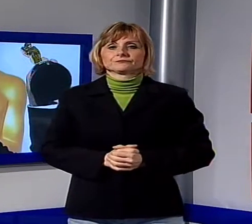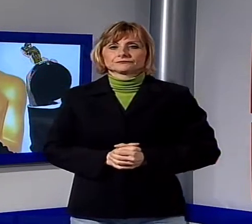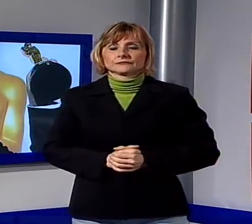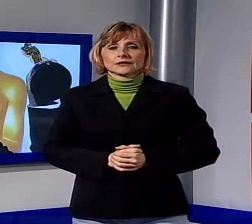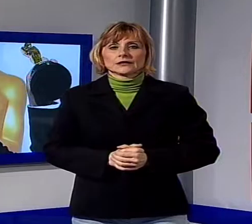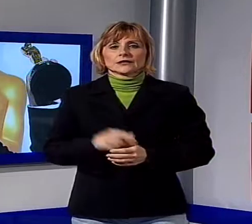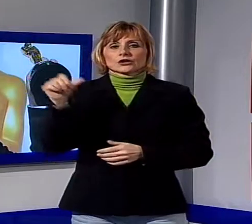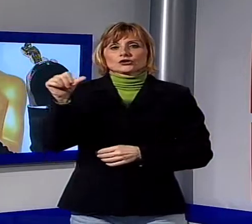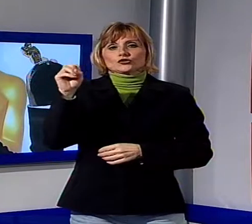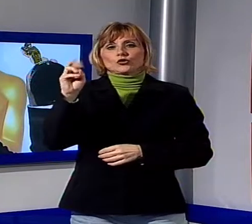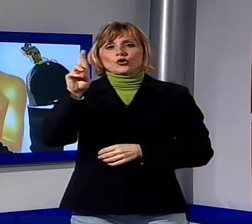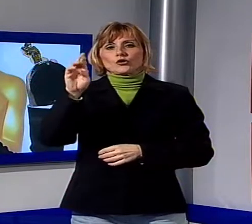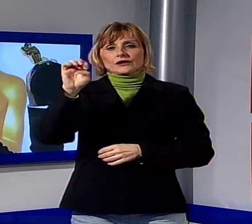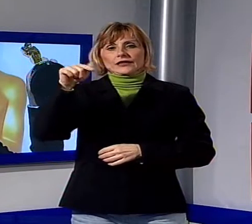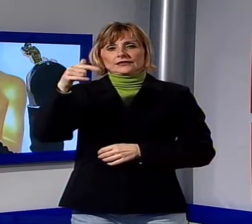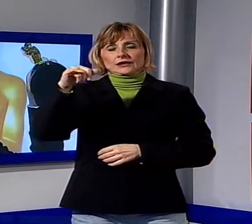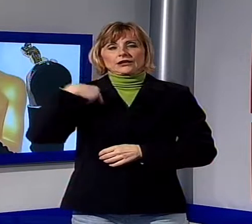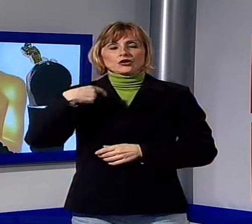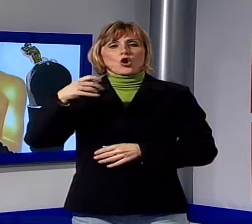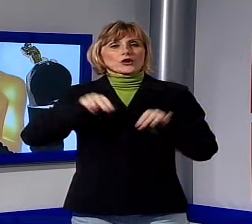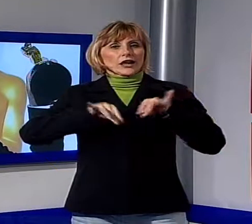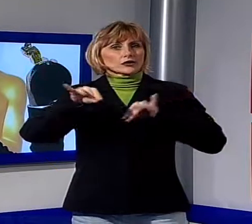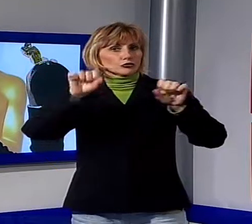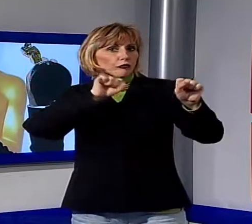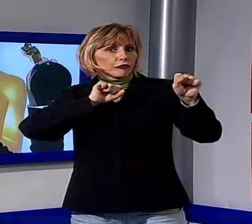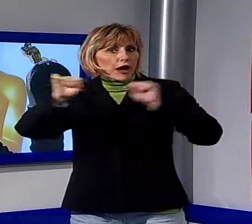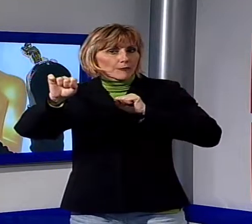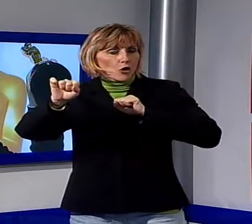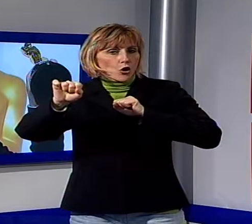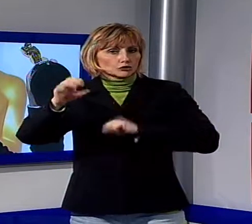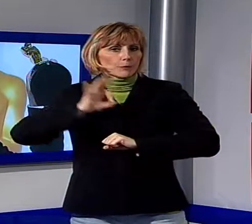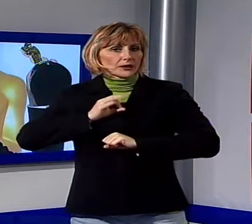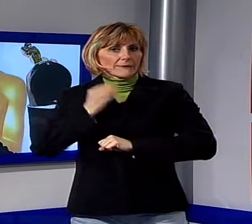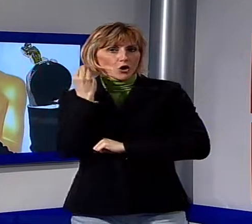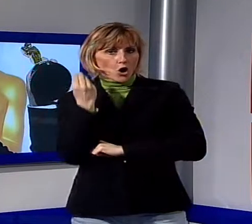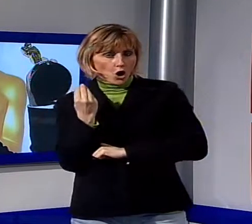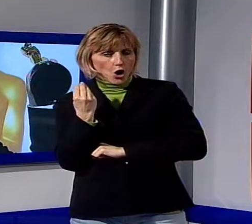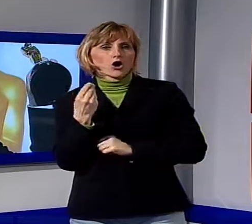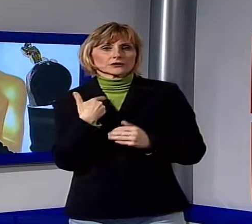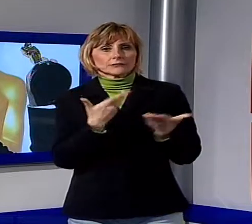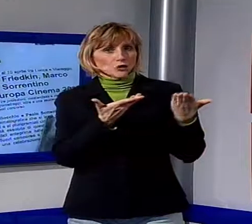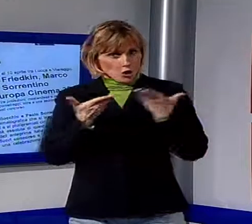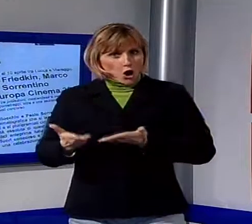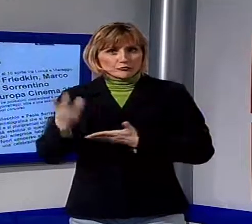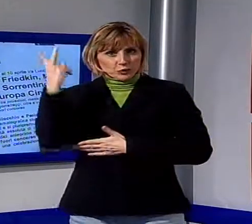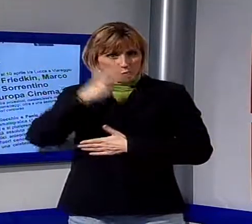premio Oscar Paolo Sorrentino, il quarto grande autore e ospite del Lucca Film Festival Europa Cinema, la Kermesse